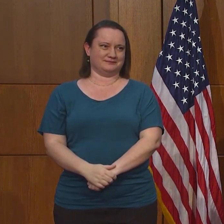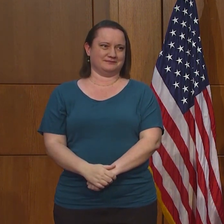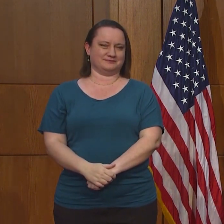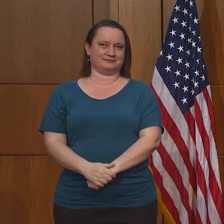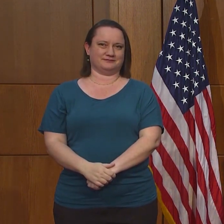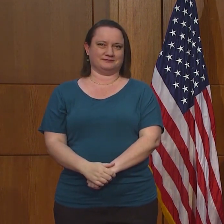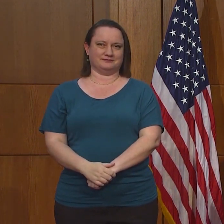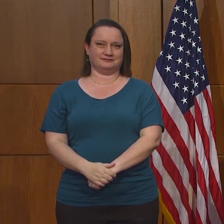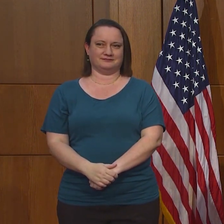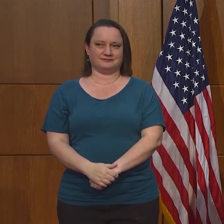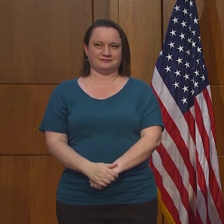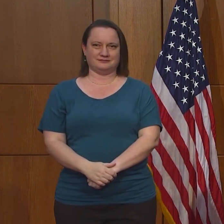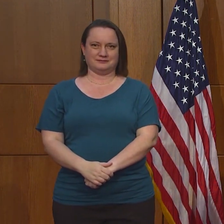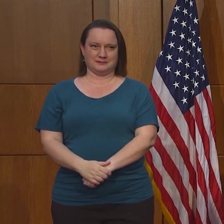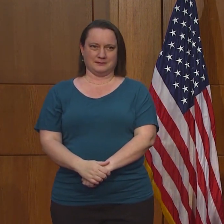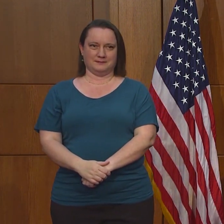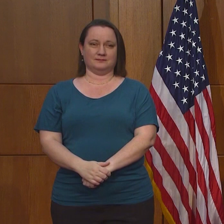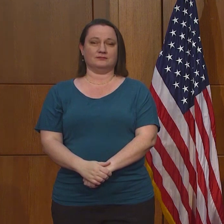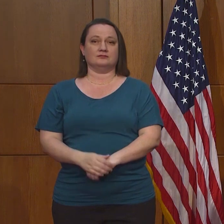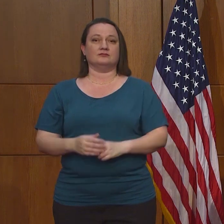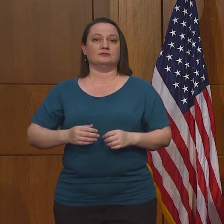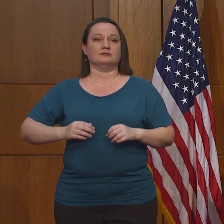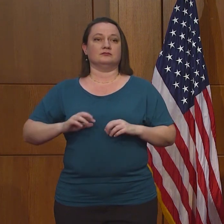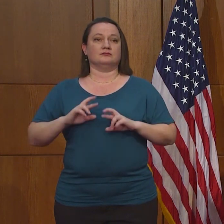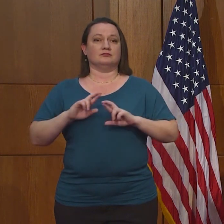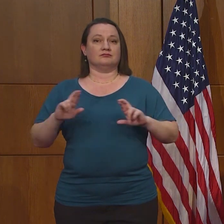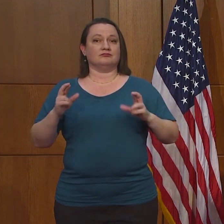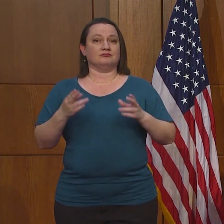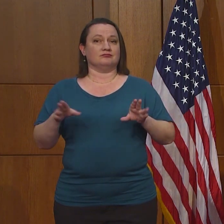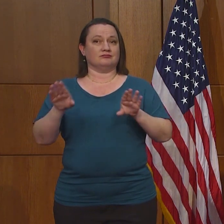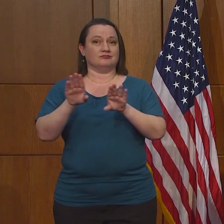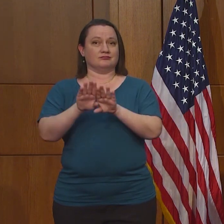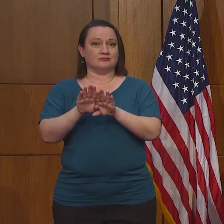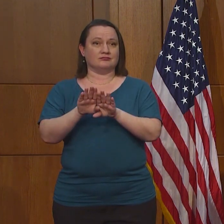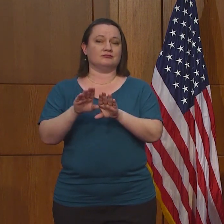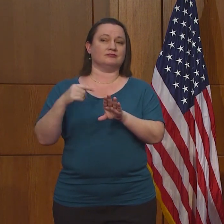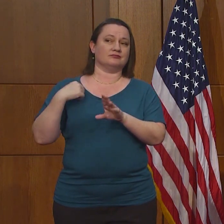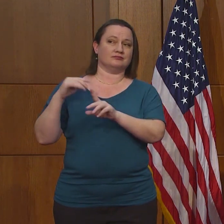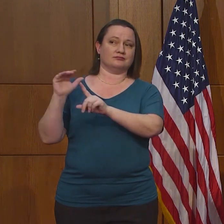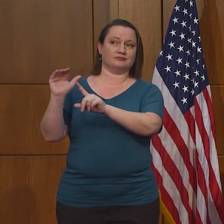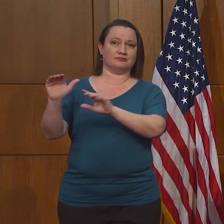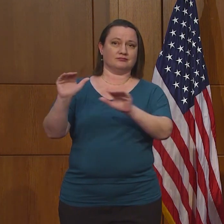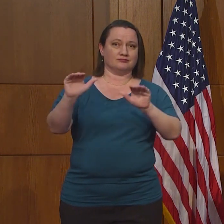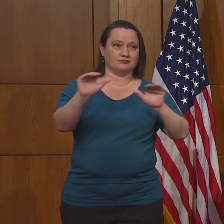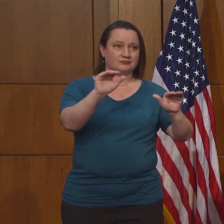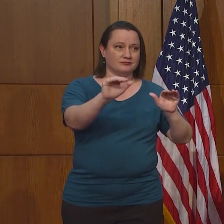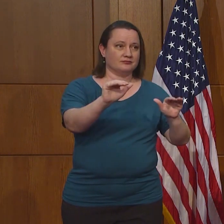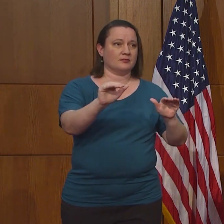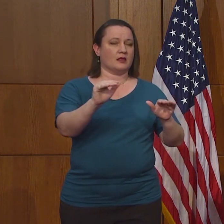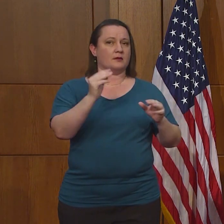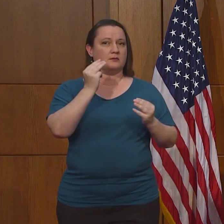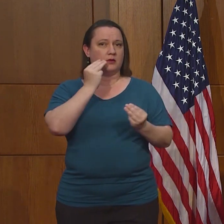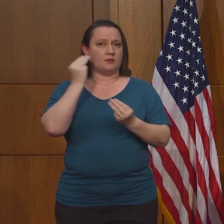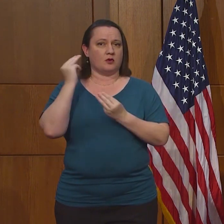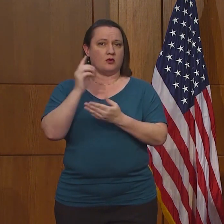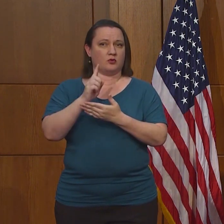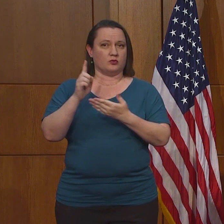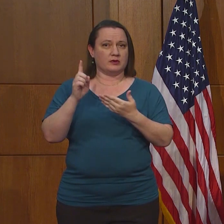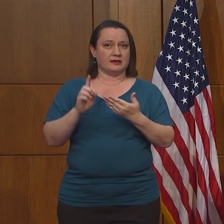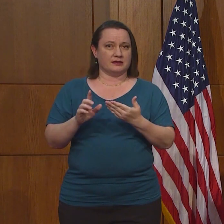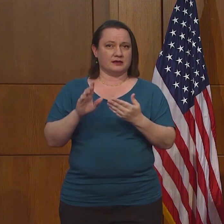Para cerrar, quiero recordarle a la gente que este fin de semana